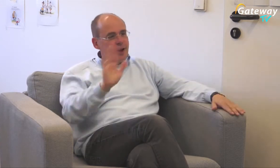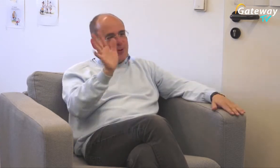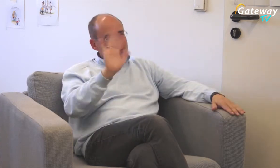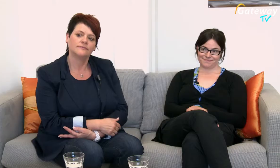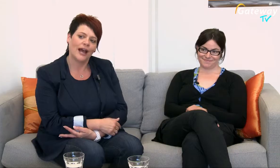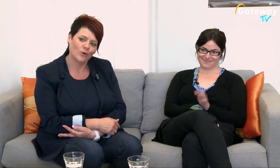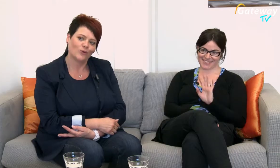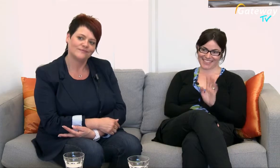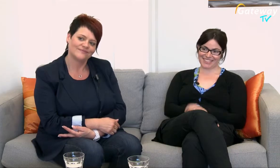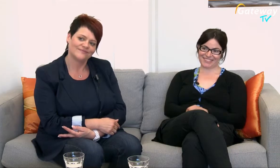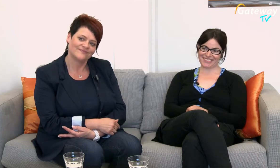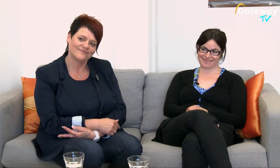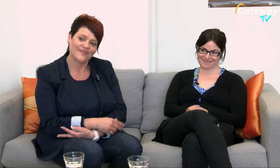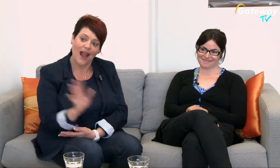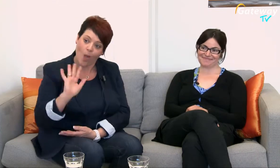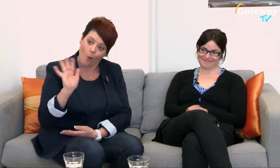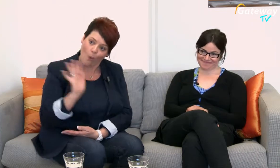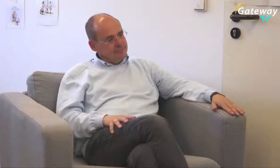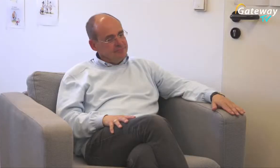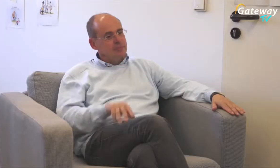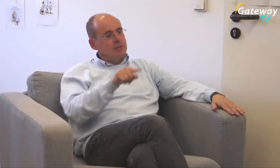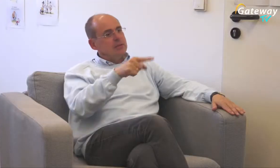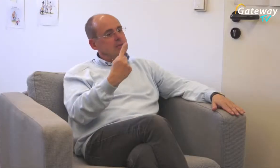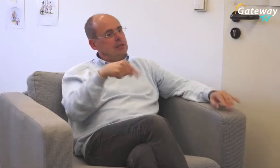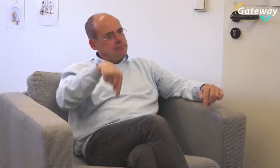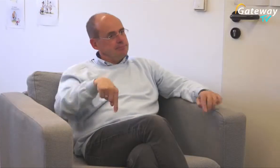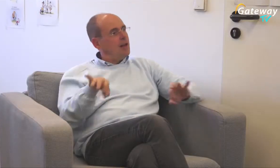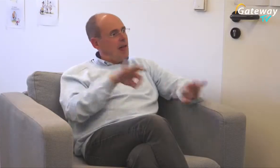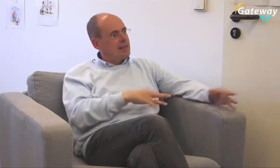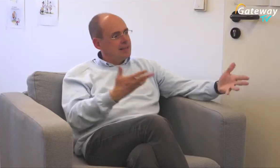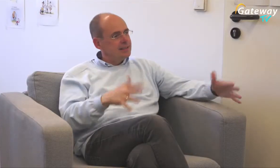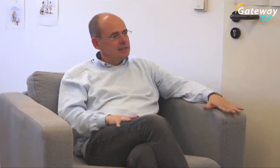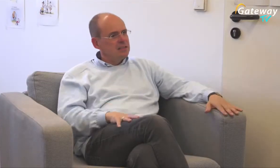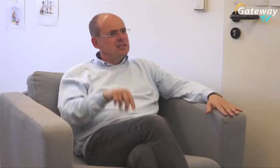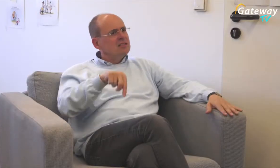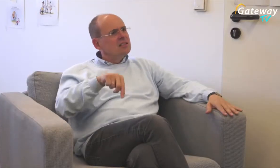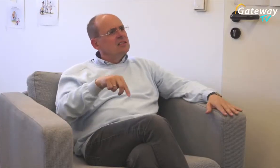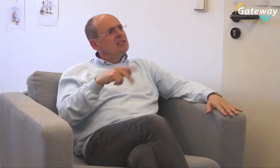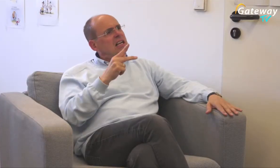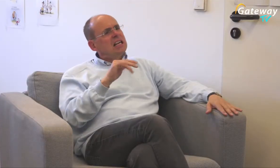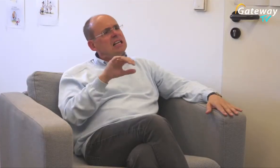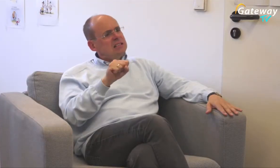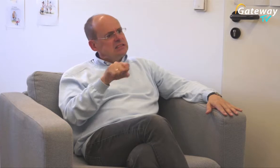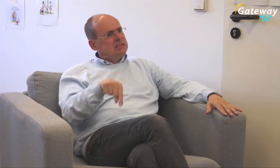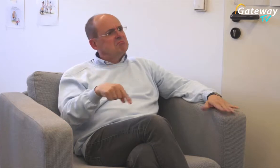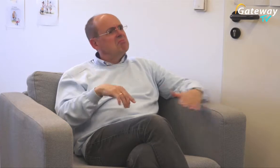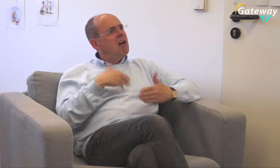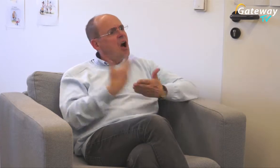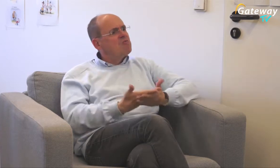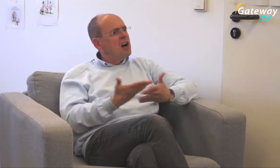Sie sind die Leiterin von KISS